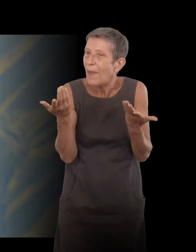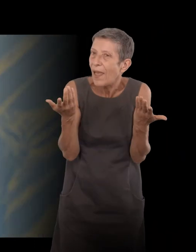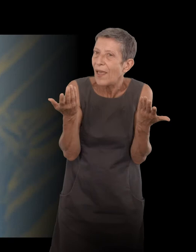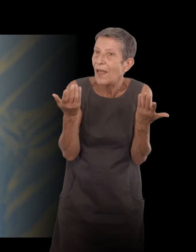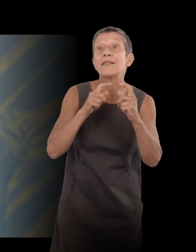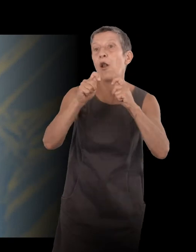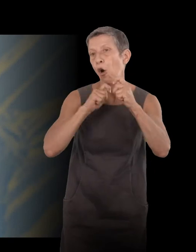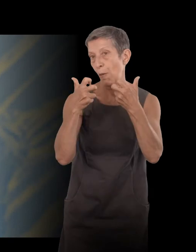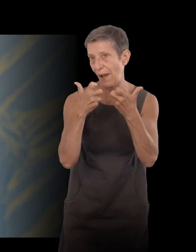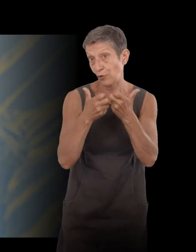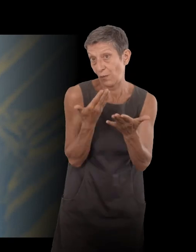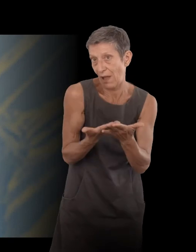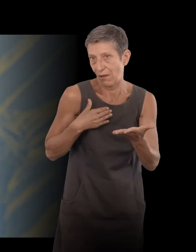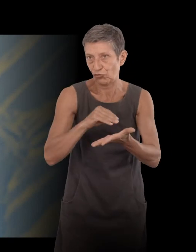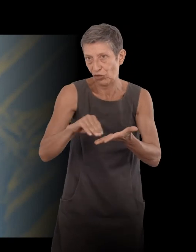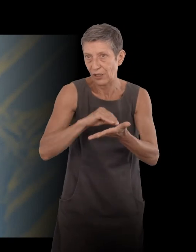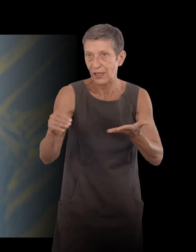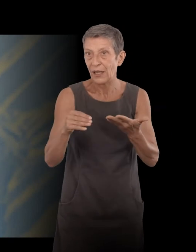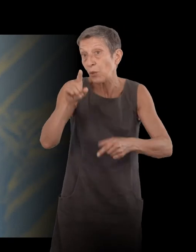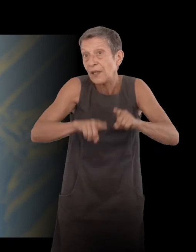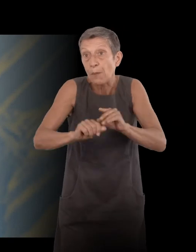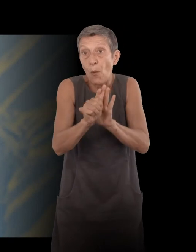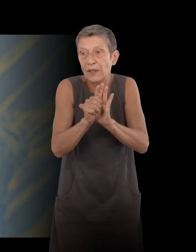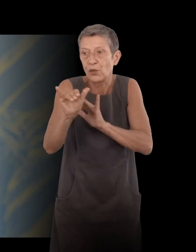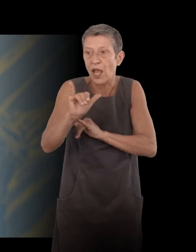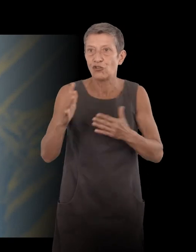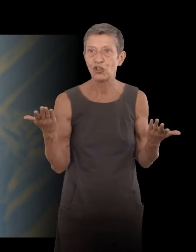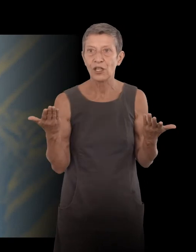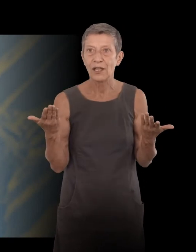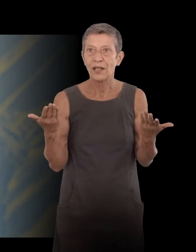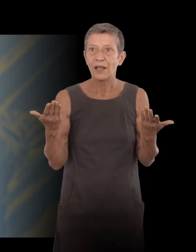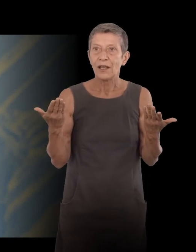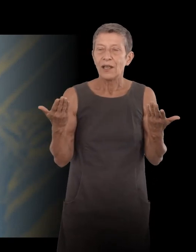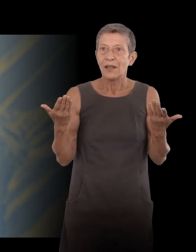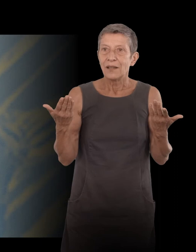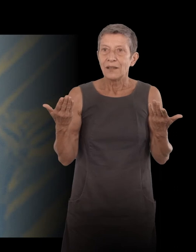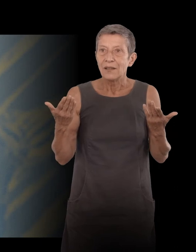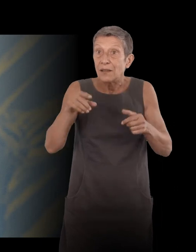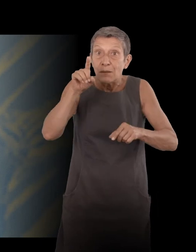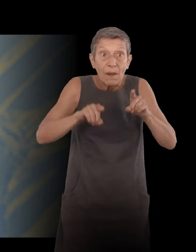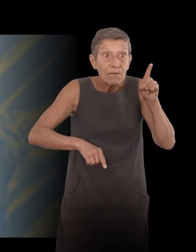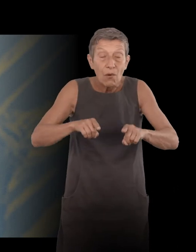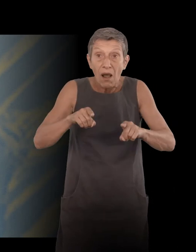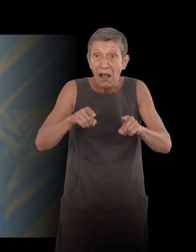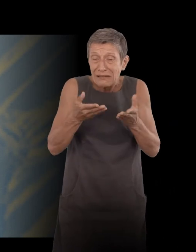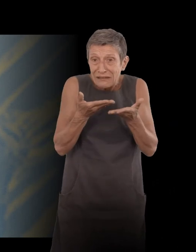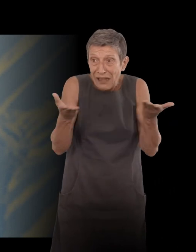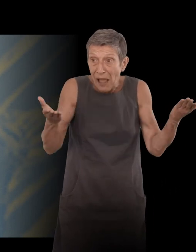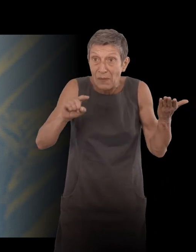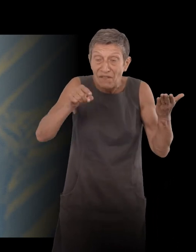Et selon les personnages. Et des fois, il suffit de déplacer une virgule ou de déplacer le verbe dans la phrase.